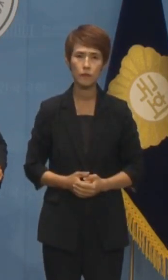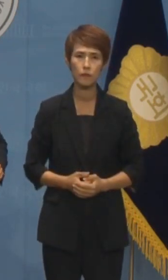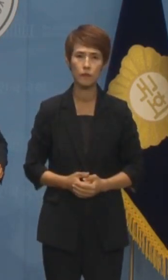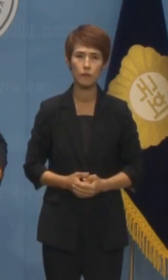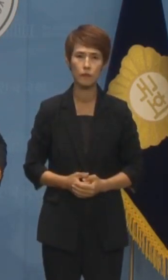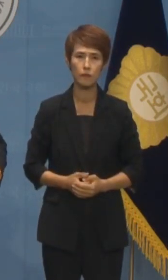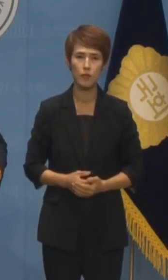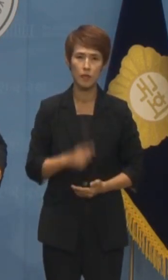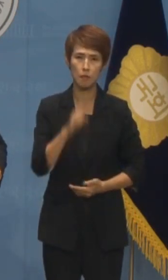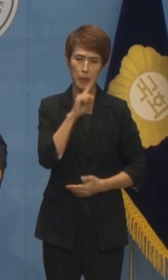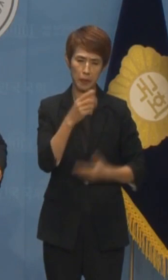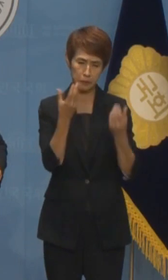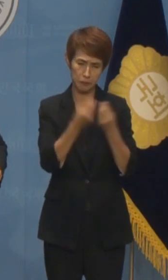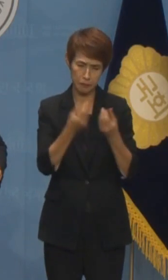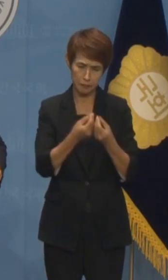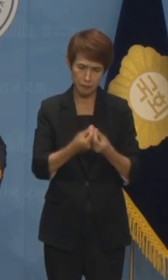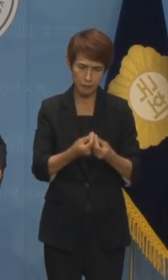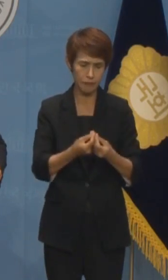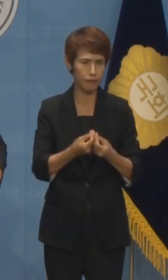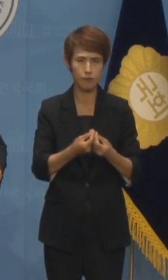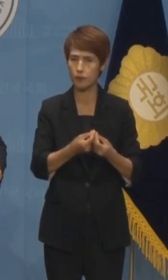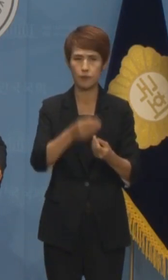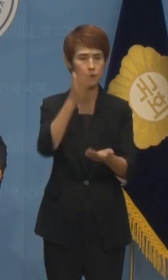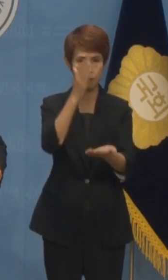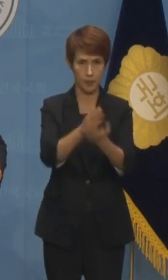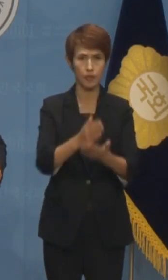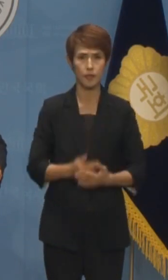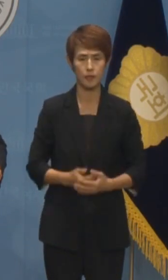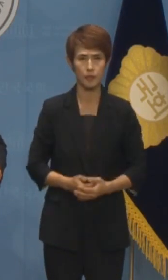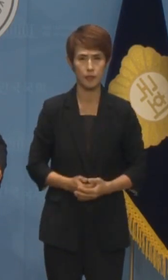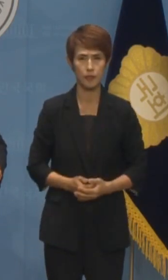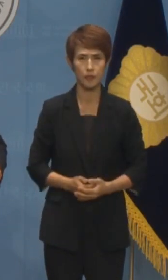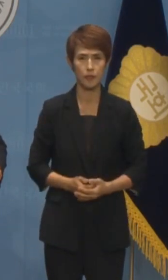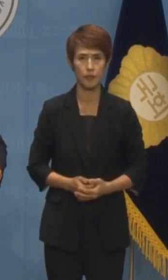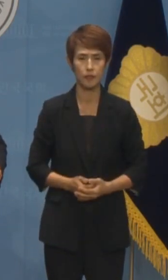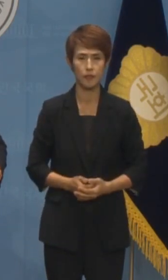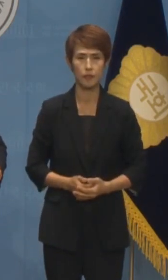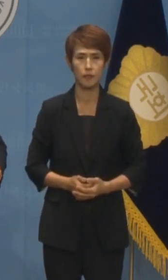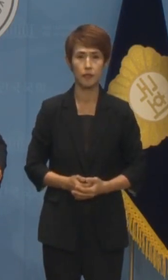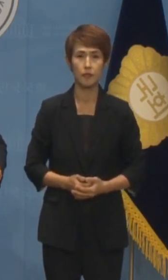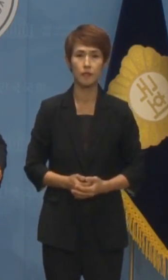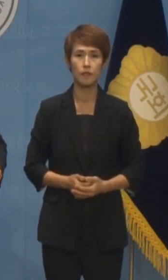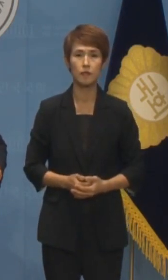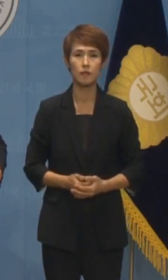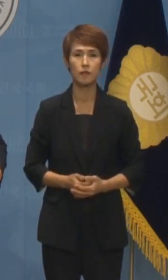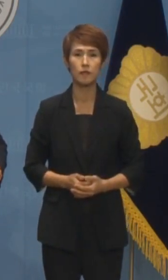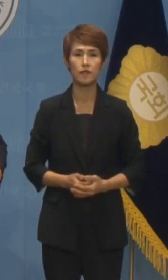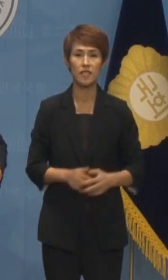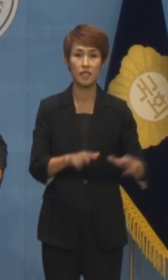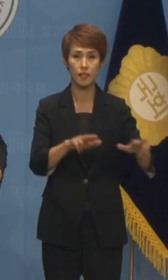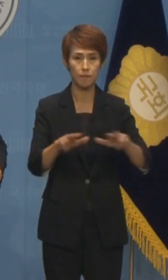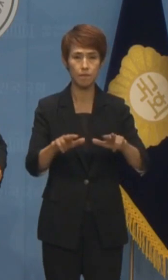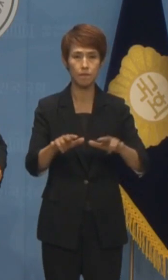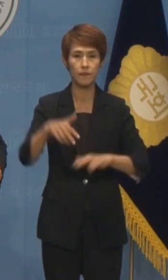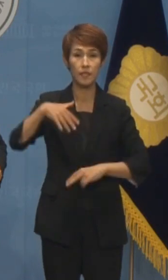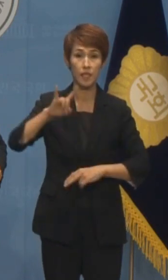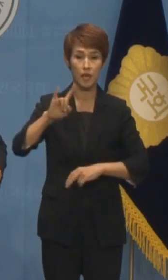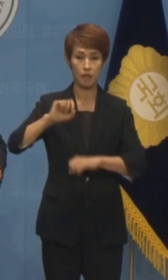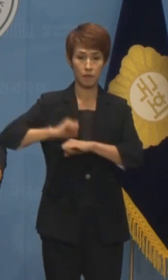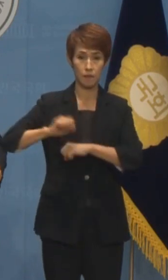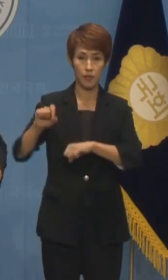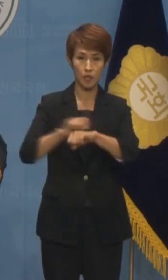핑계 없는 무덤은 없습니다. 한 대표는 여러 이유 대신 즉각 최상병